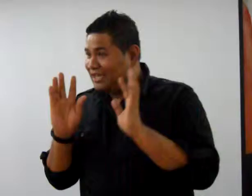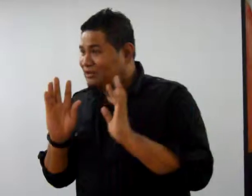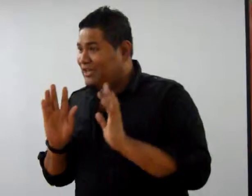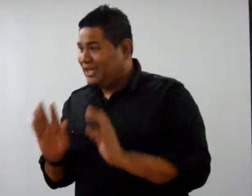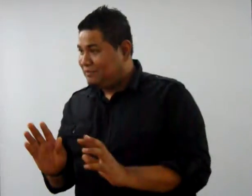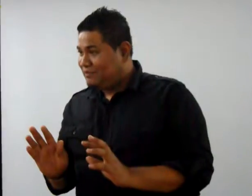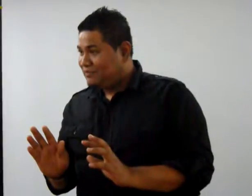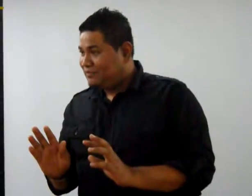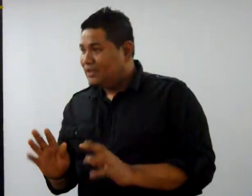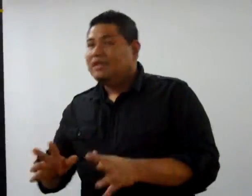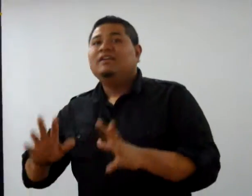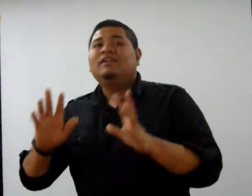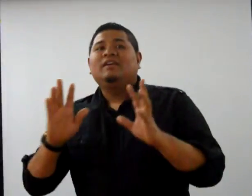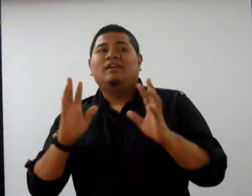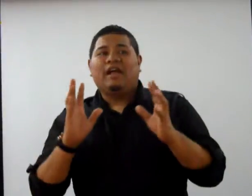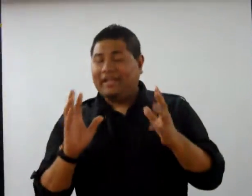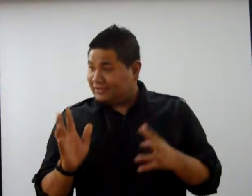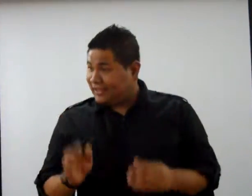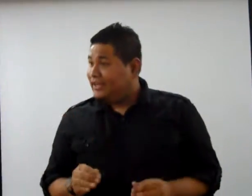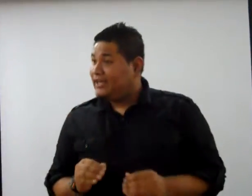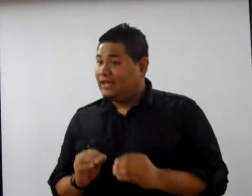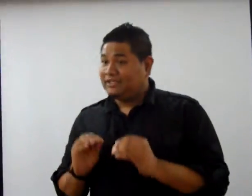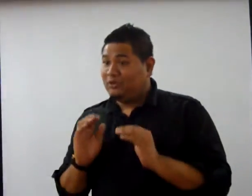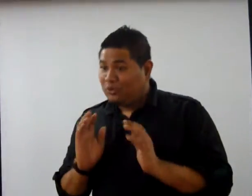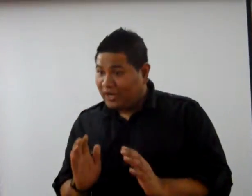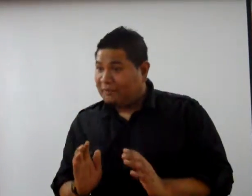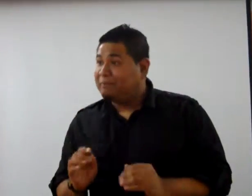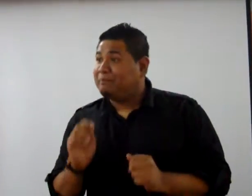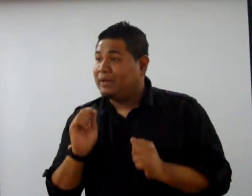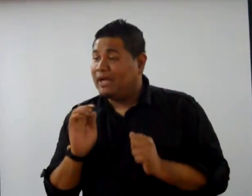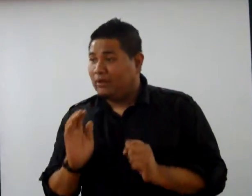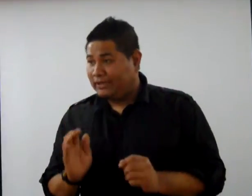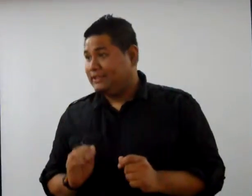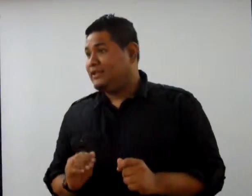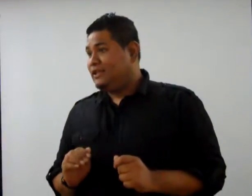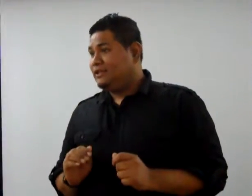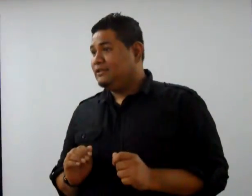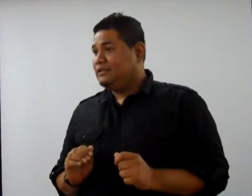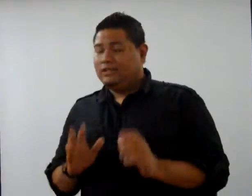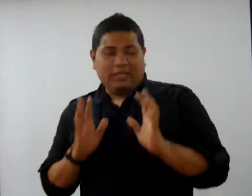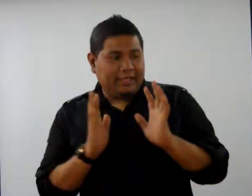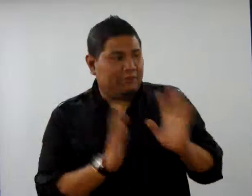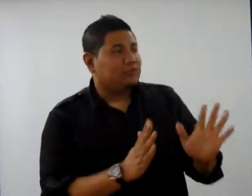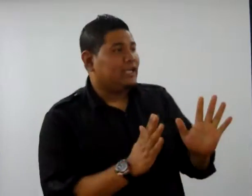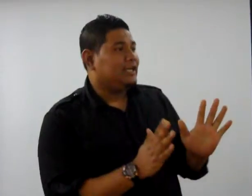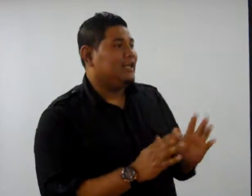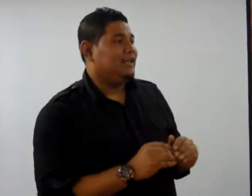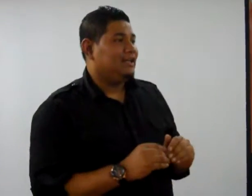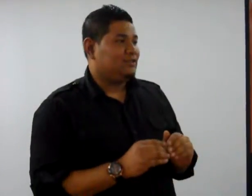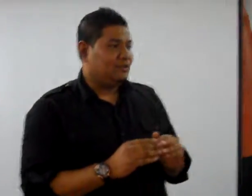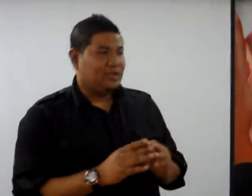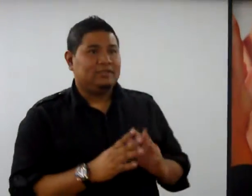Ayah saya adalah seorang pegawai tentera, ibu saya adalah seorang